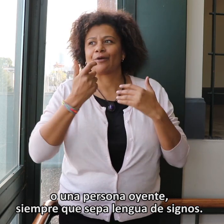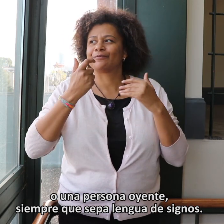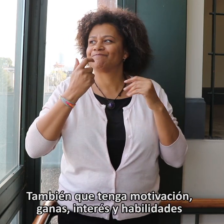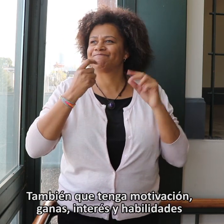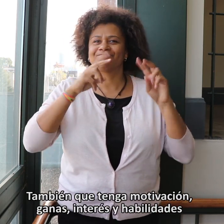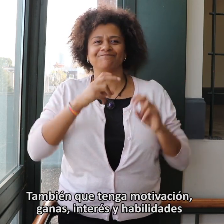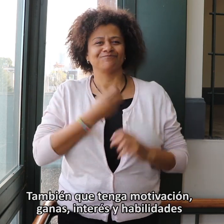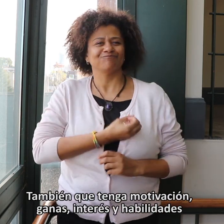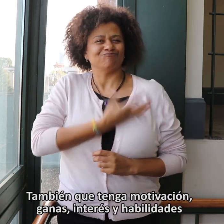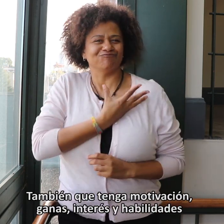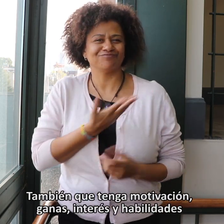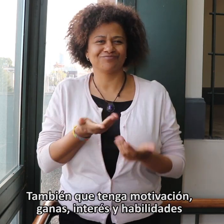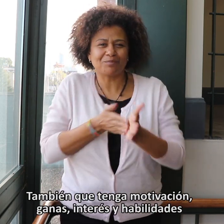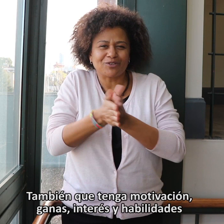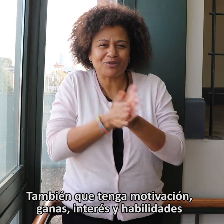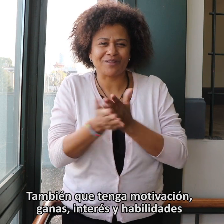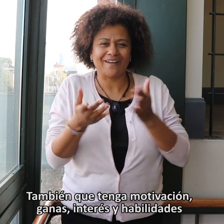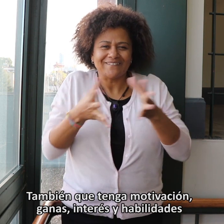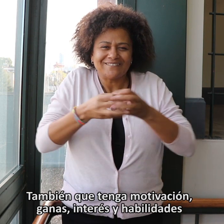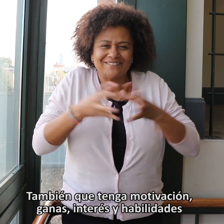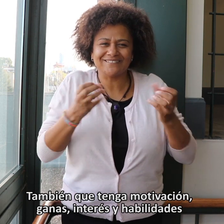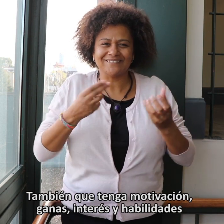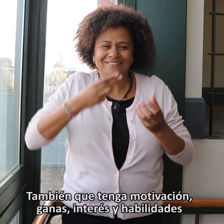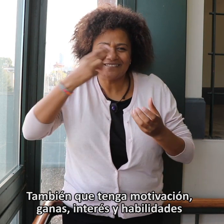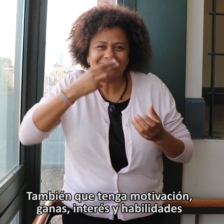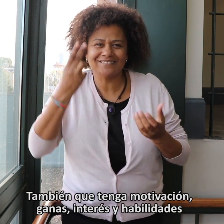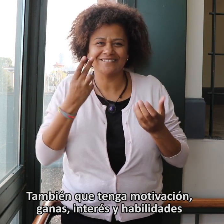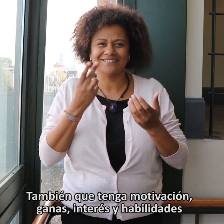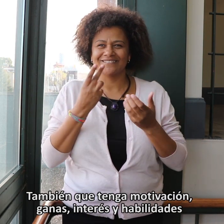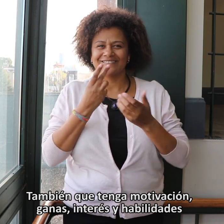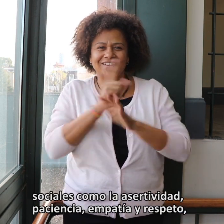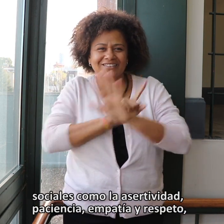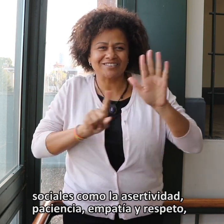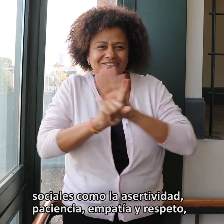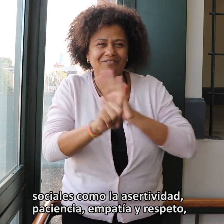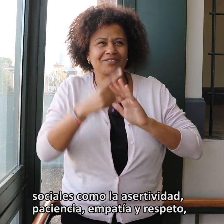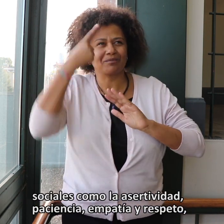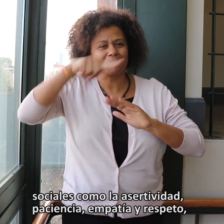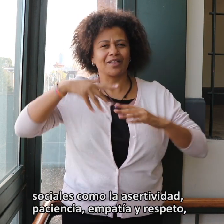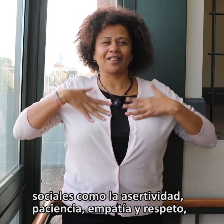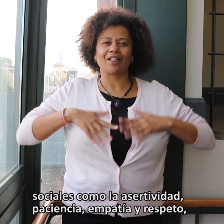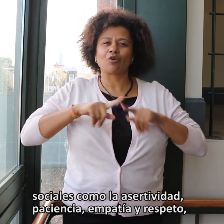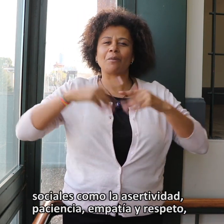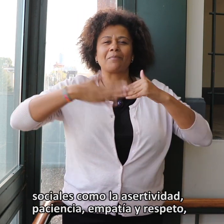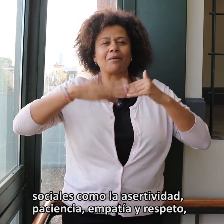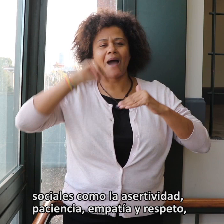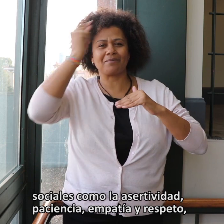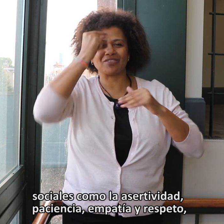También que tenga motivación, ganas, interés y habilidades. Habilidades sociales como la asertividad, paciencia,